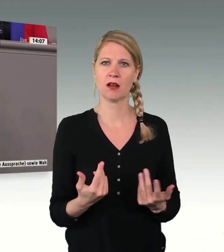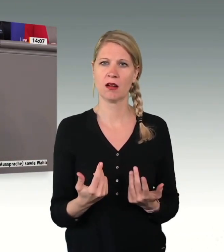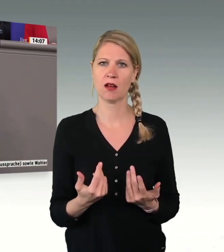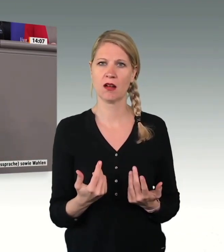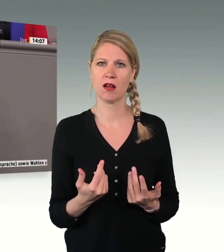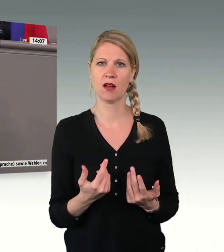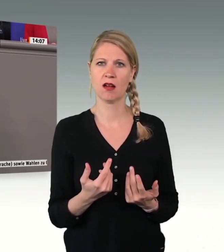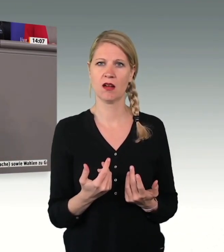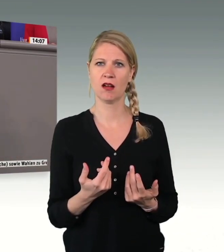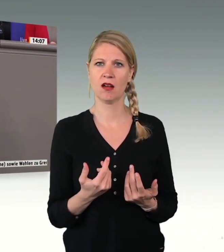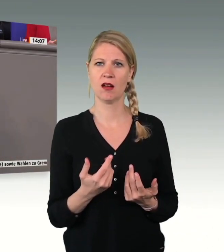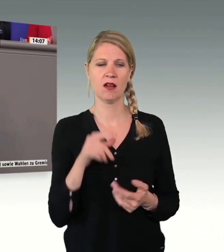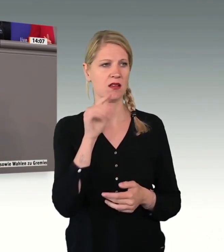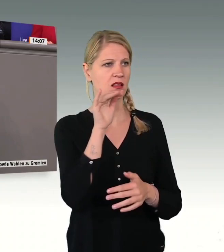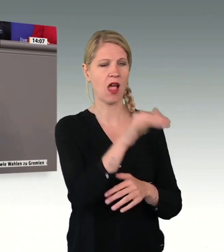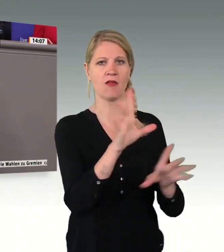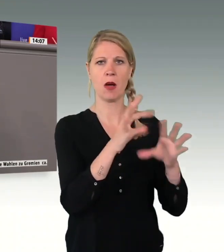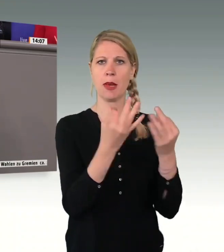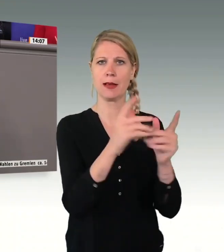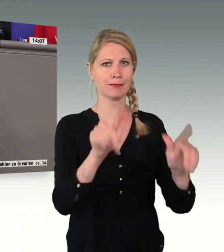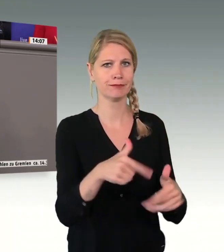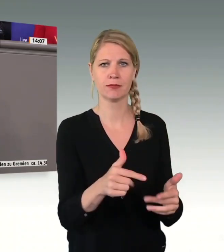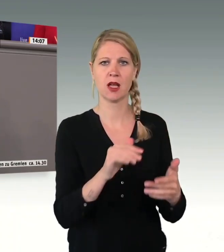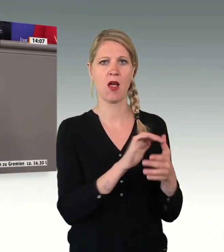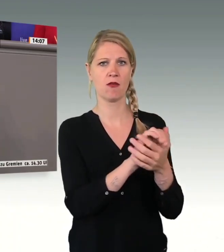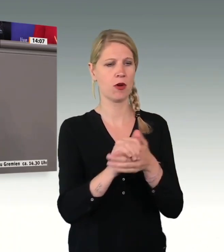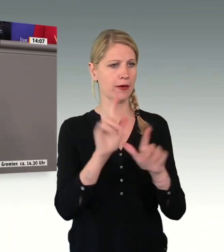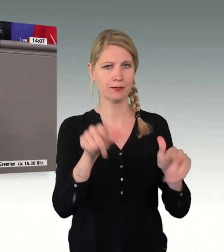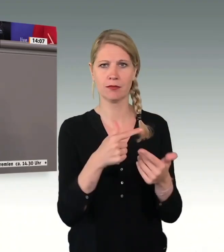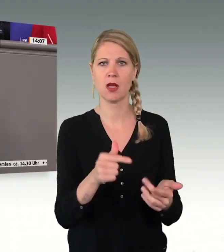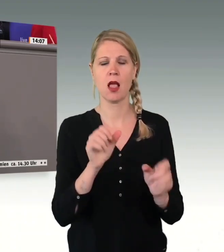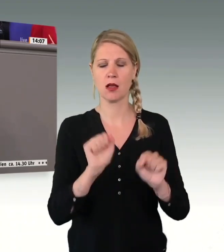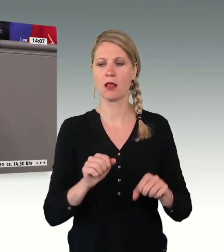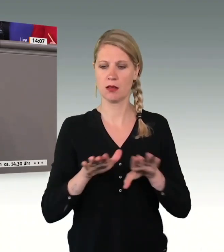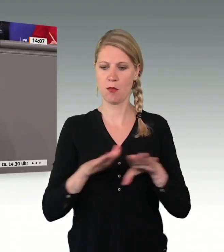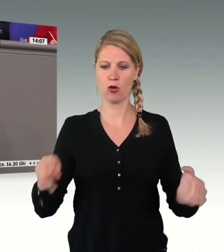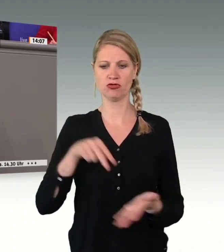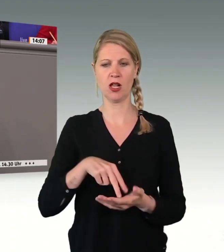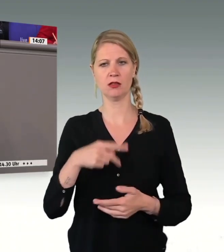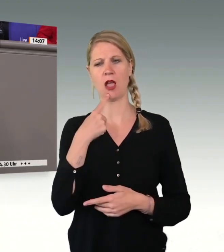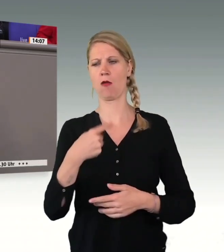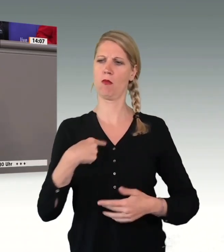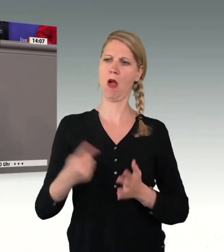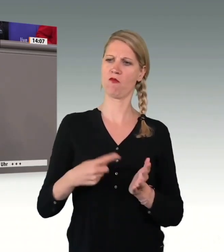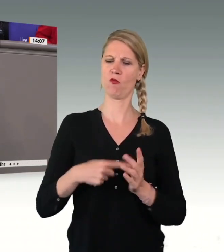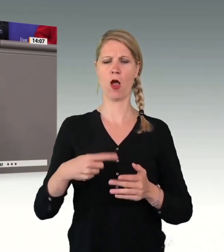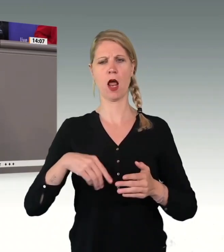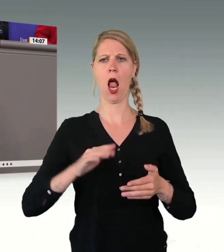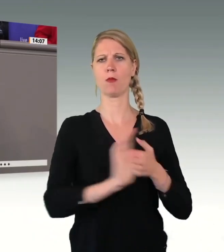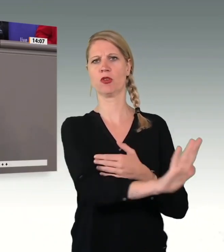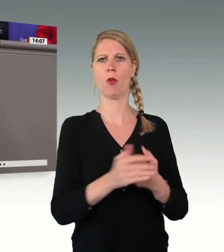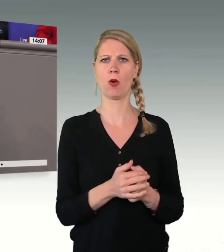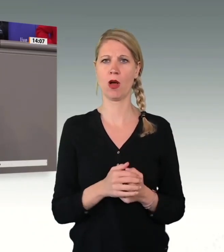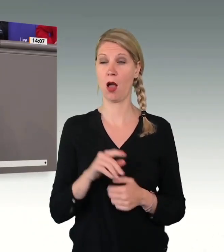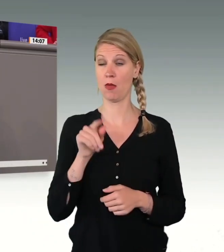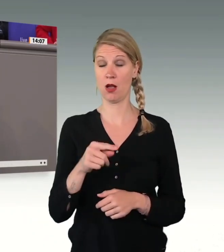denen sie nicht einmal Familie oder Freunde haben. Es ist einfach, sich hier ins Pult zu stellen und Abschiebungen zu fordern. Aber Sie selbst würden es nicht schaffen, der